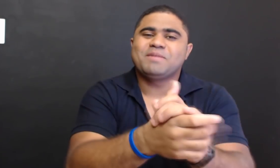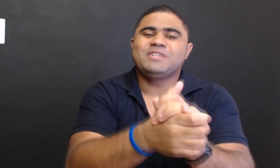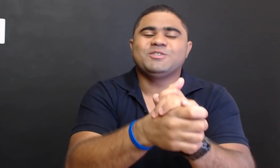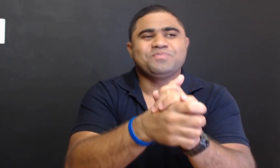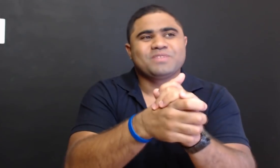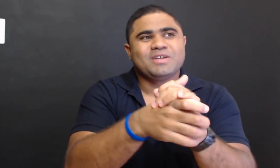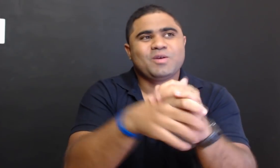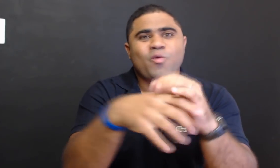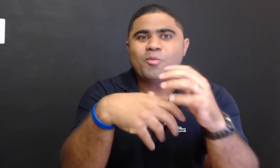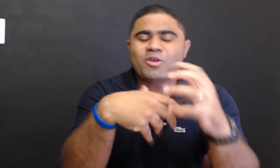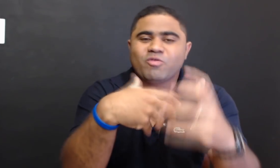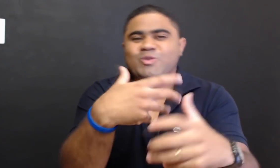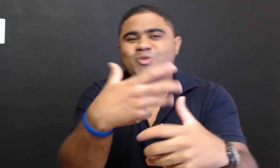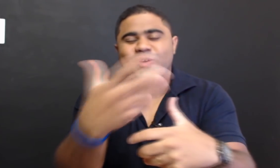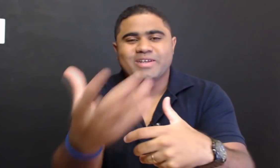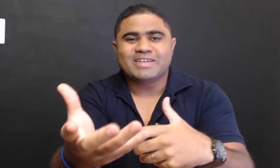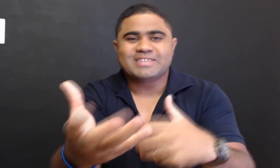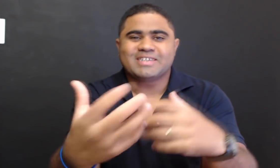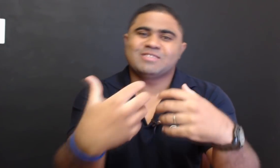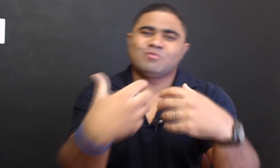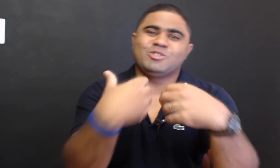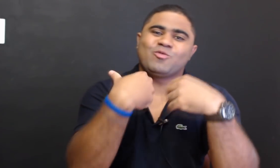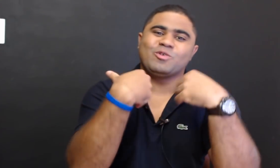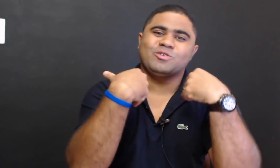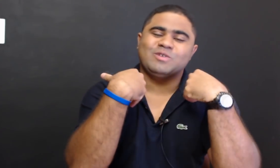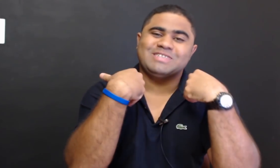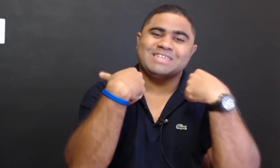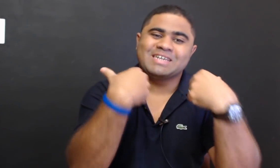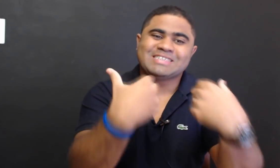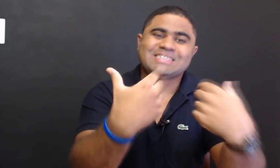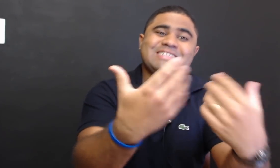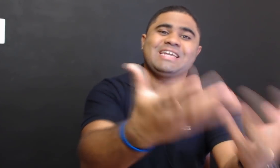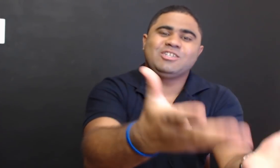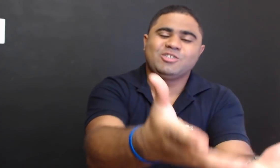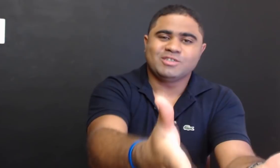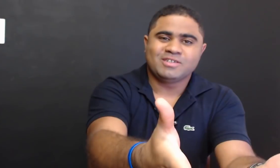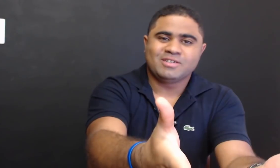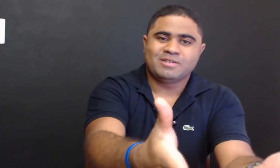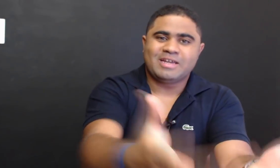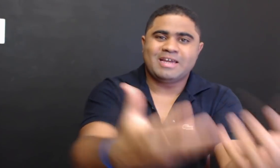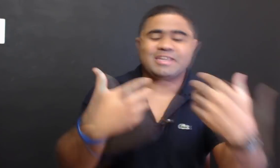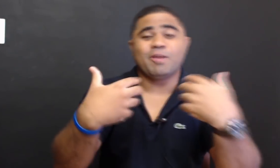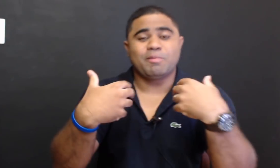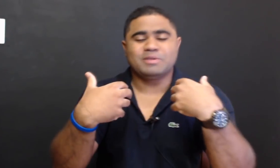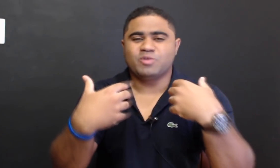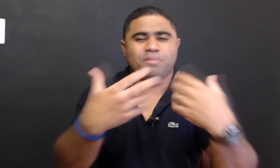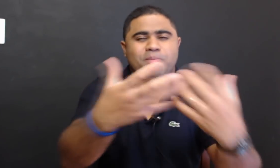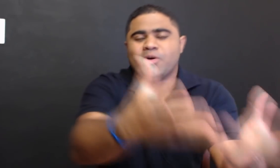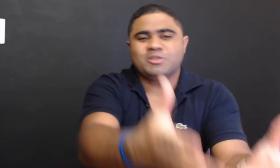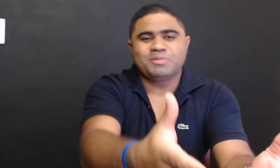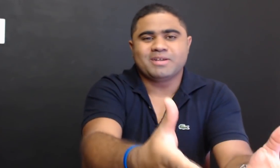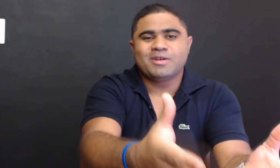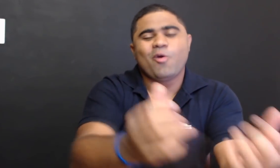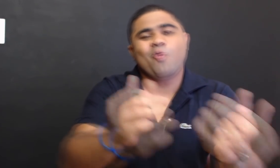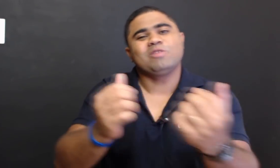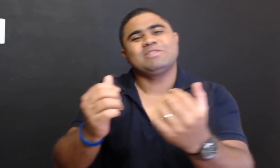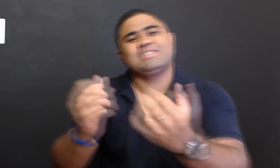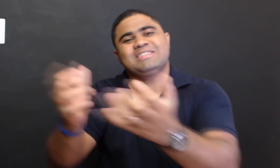mente, como que funciona essa questão de quando você sente que é uma pessoa próspera, ou quando você